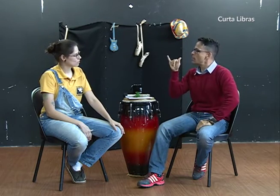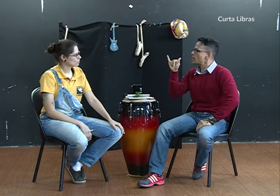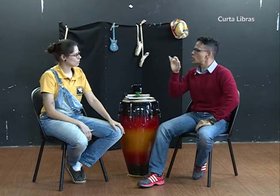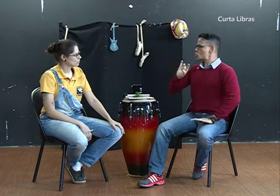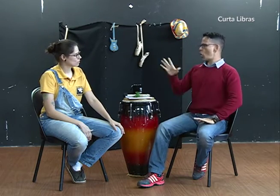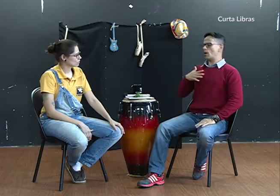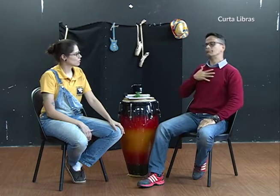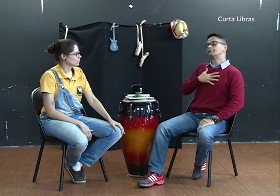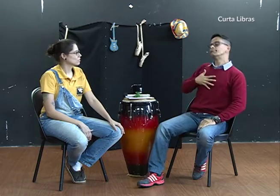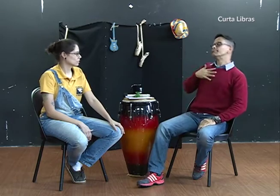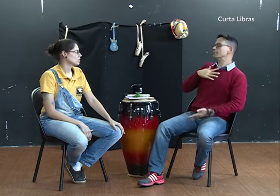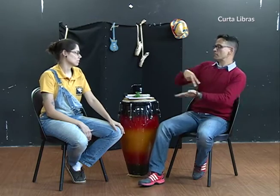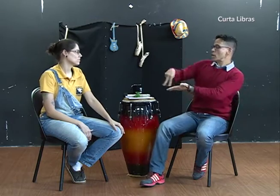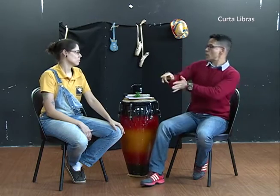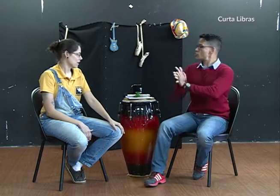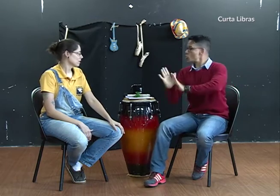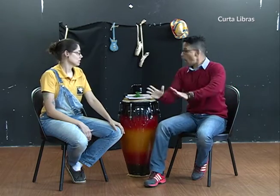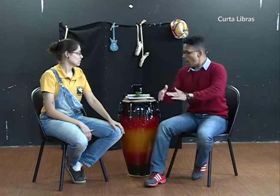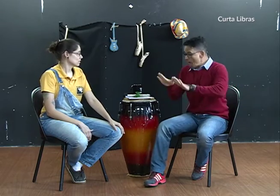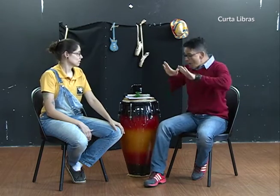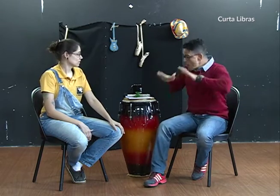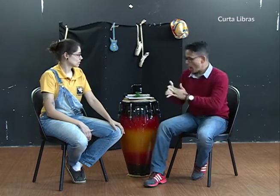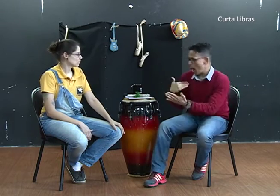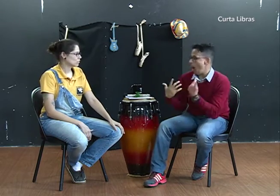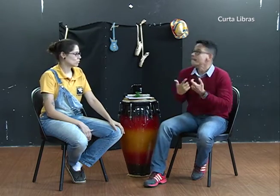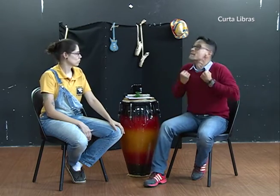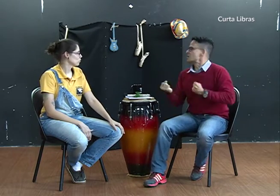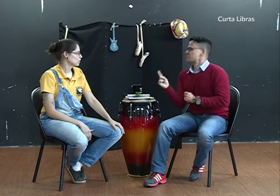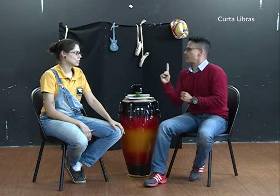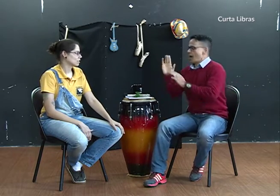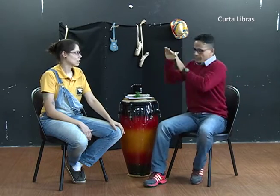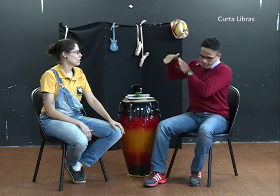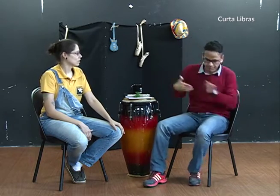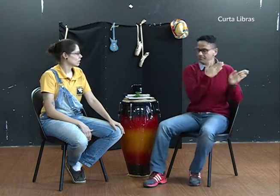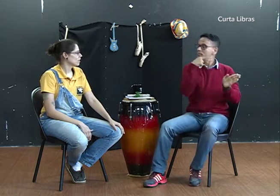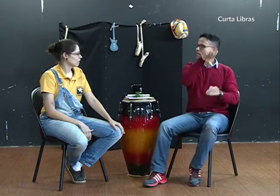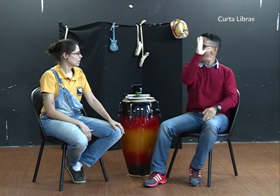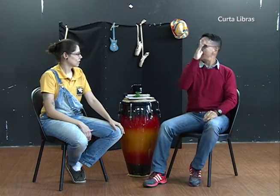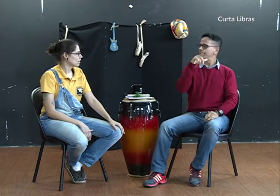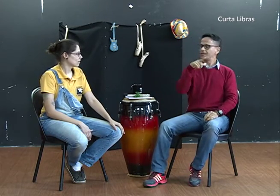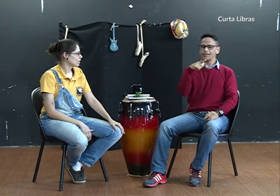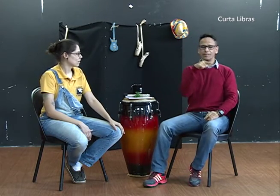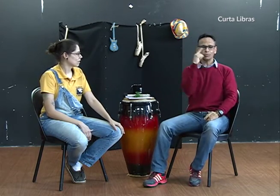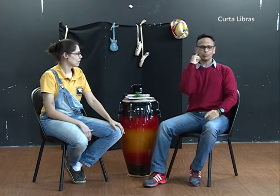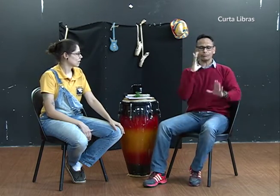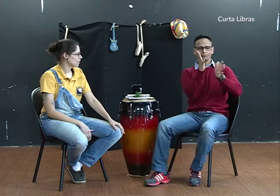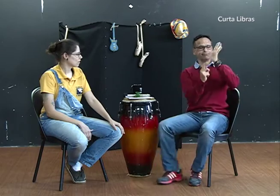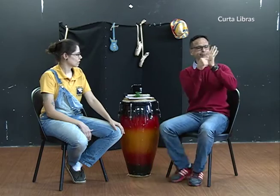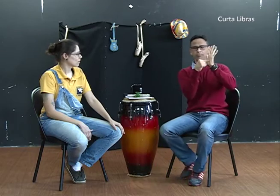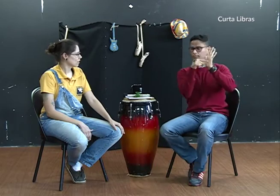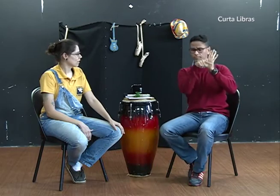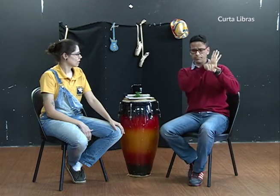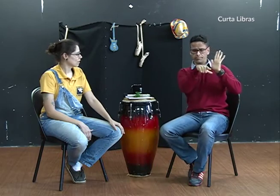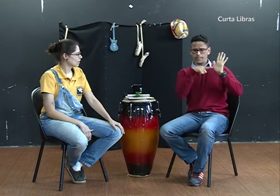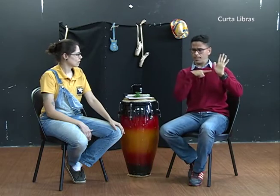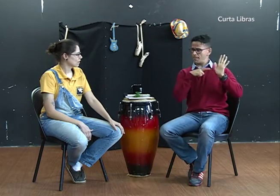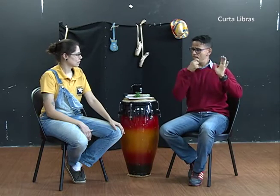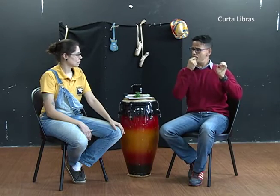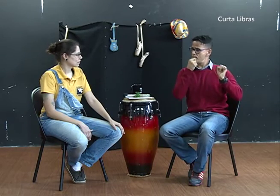isso, senti que estava me afastando da dança. Virou um hobby para mim. Eu gosto de dançar, mas não é o meu mundo. Eu gosto